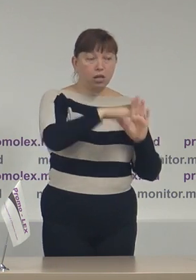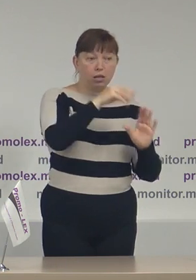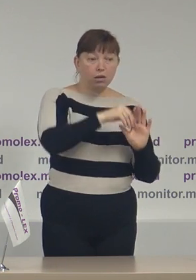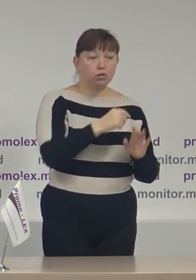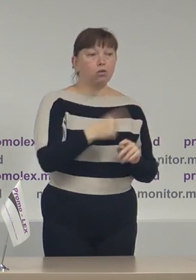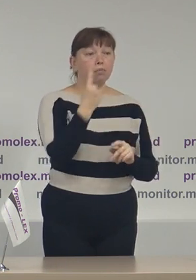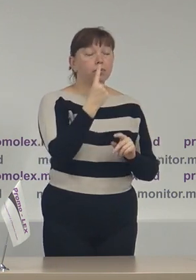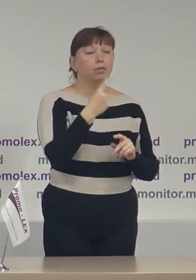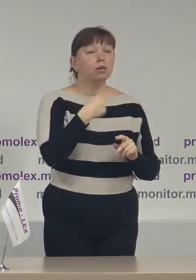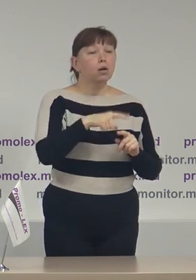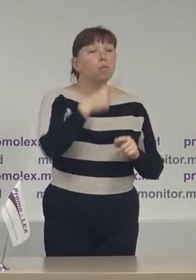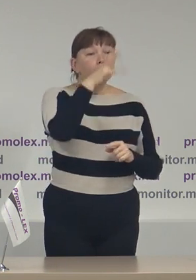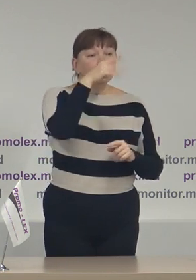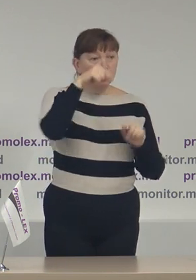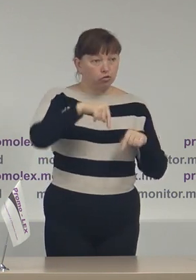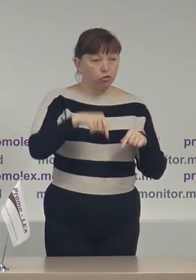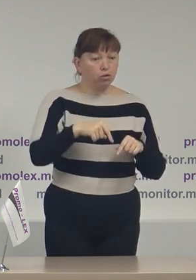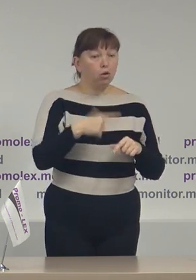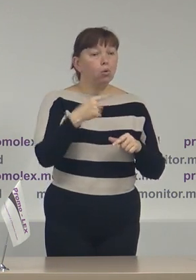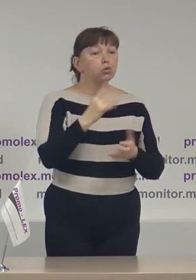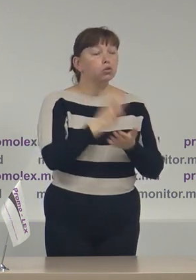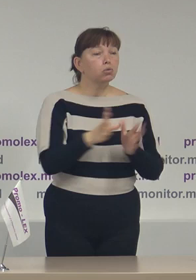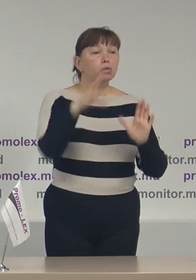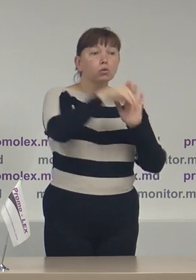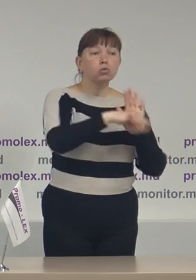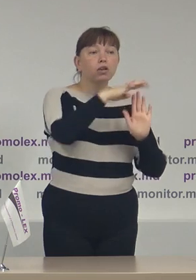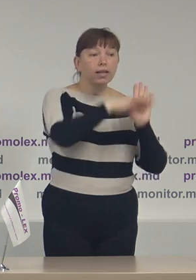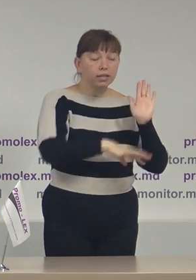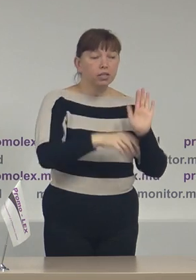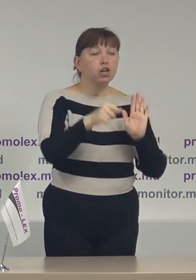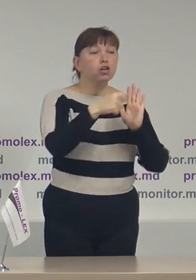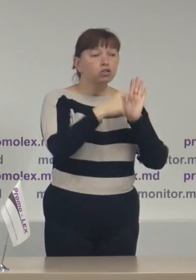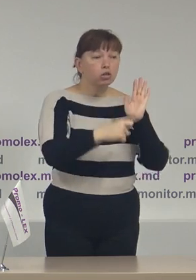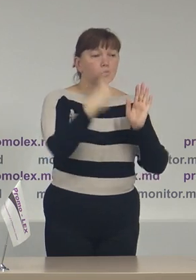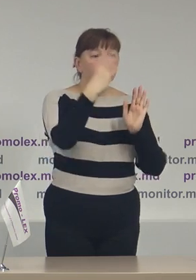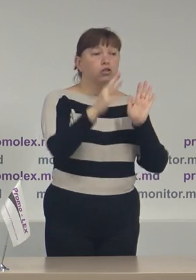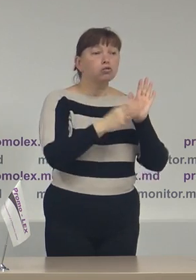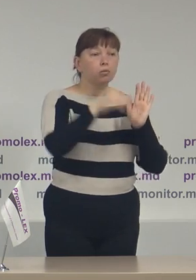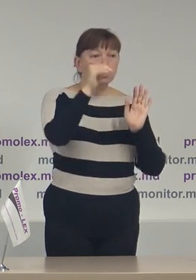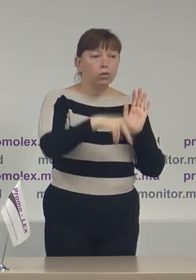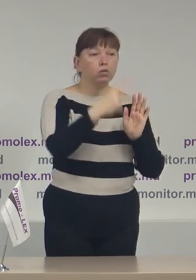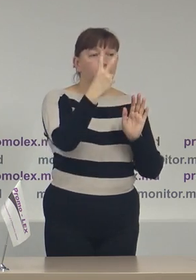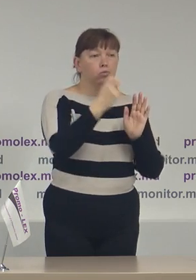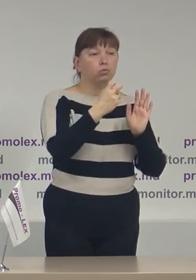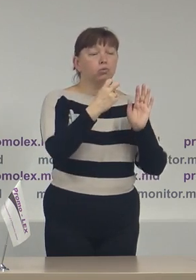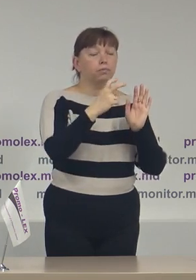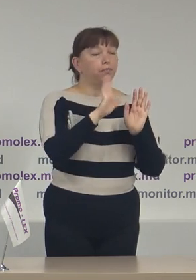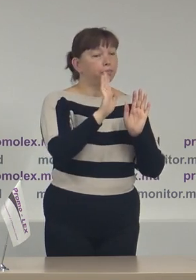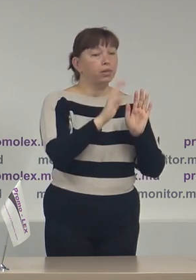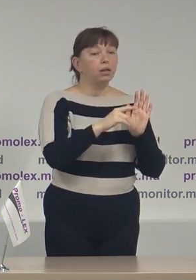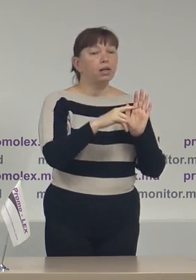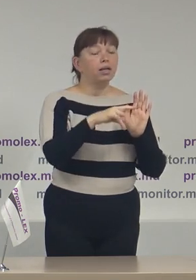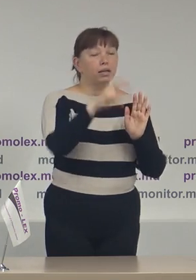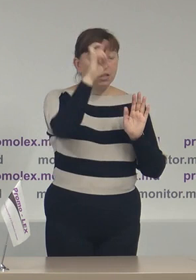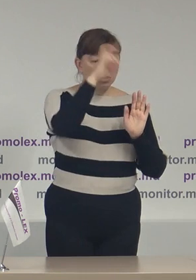vorba de municipiul Chișinău unde sunt incluși în listele electorale 638.282 cerscuzi în